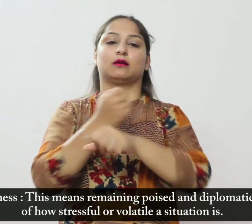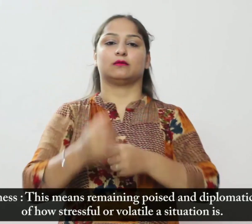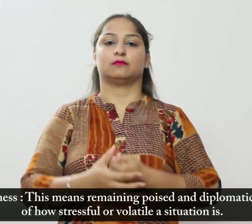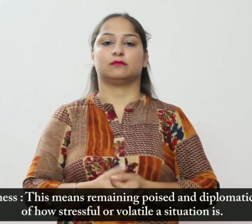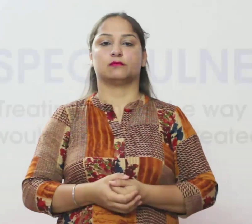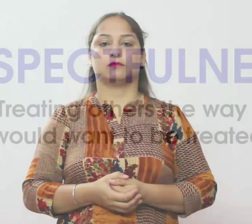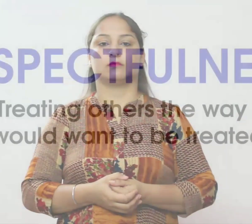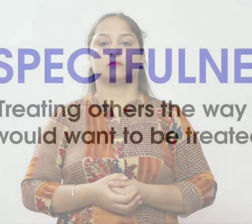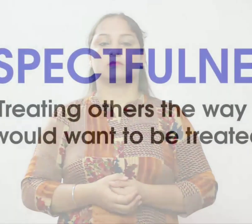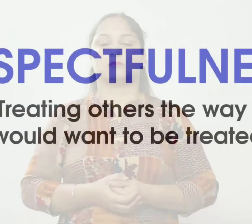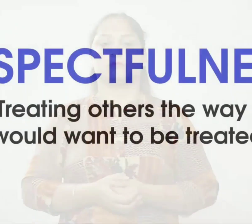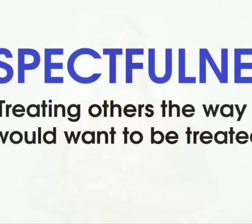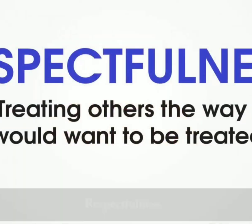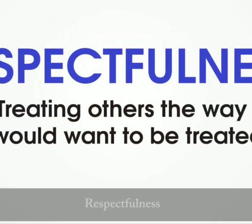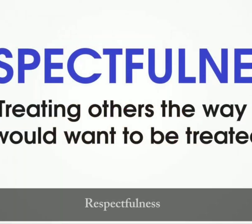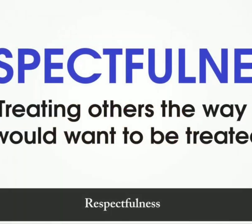पद और कुटनीकता